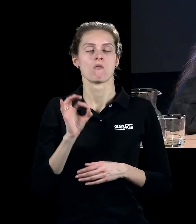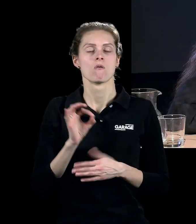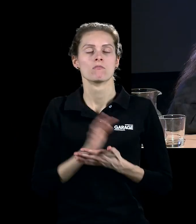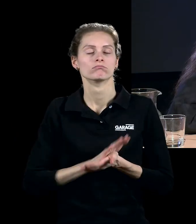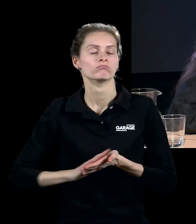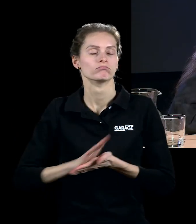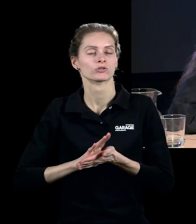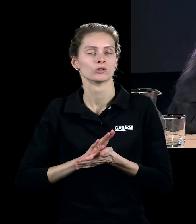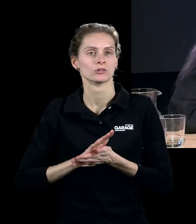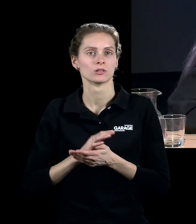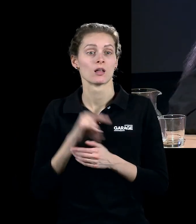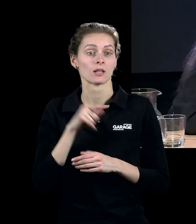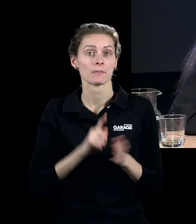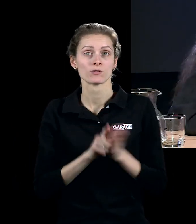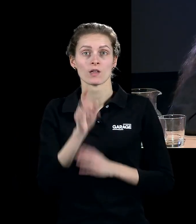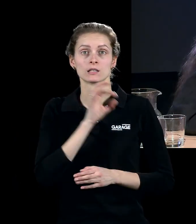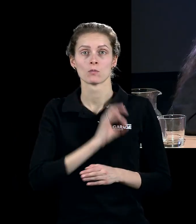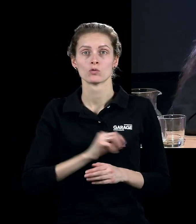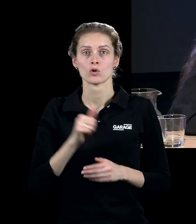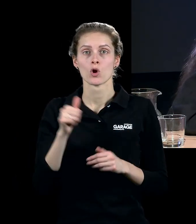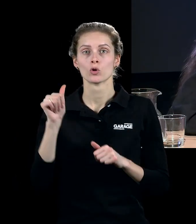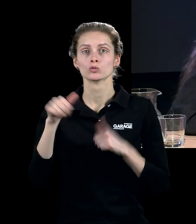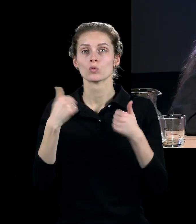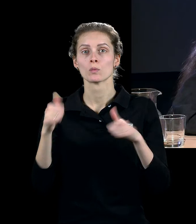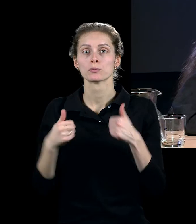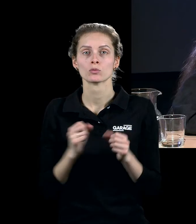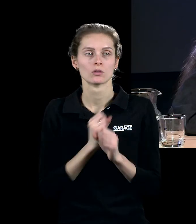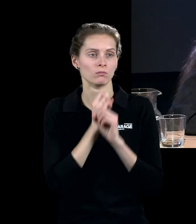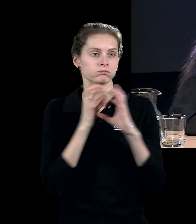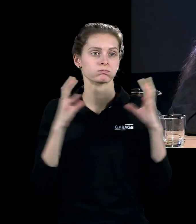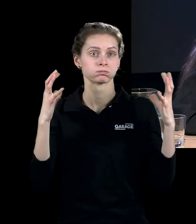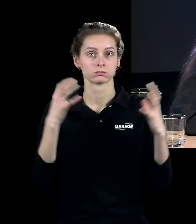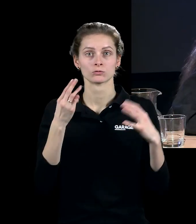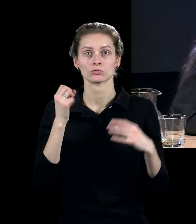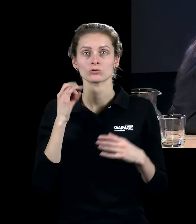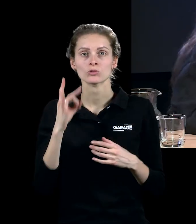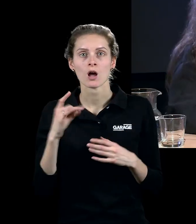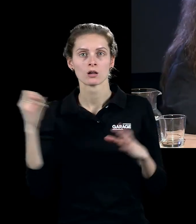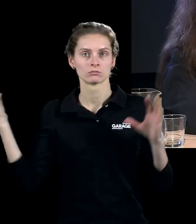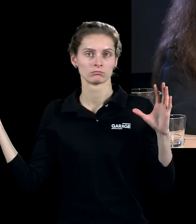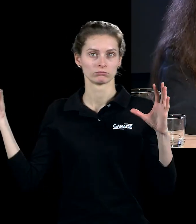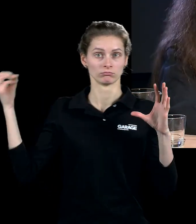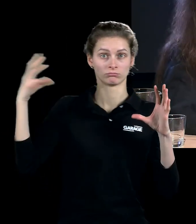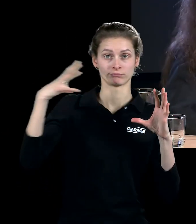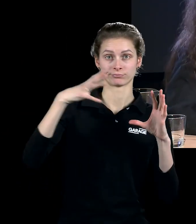скульптуры, что там начинает использоваться пространство, и вот эти надувные конструкции, надувные шары, на которые делаются